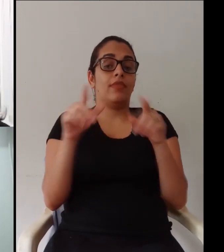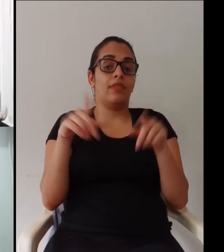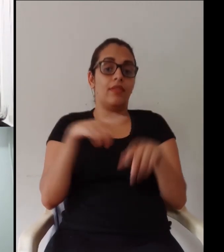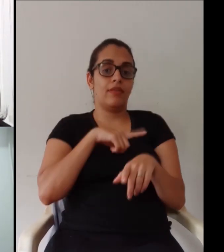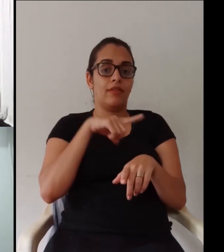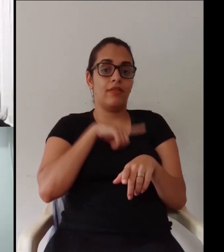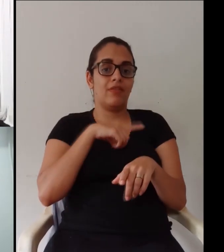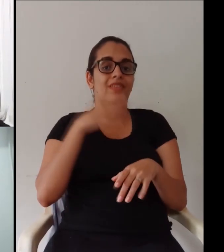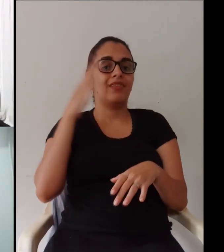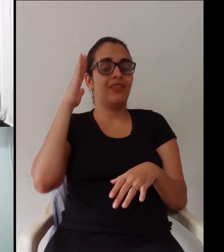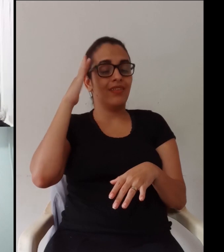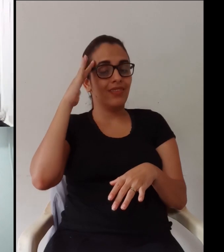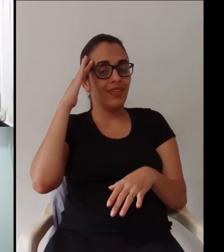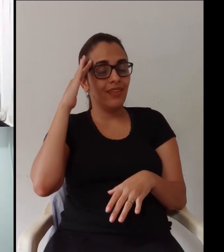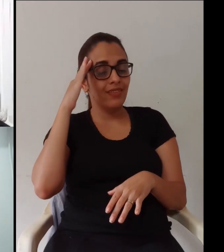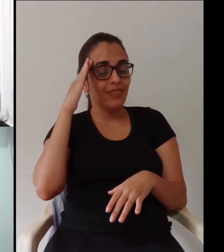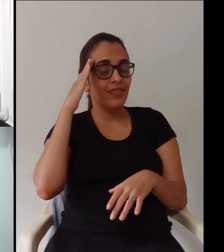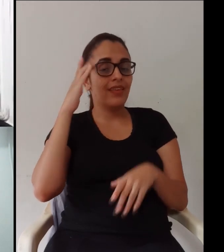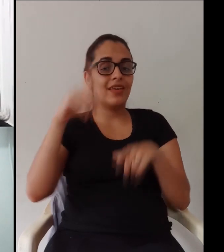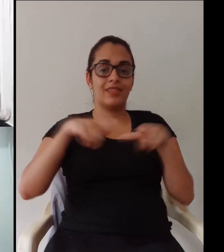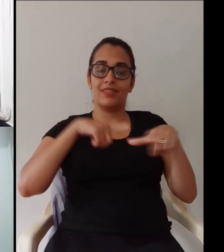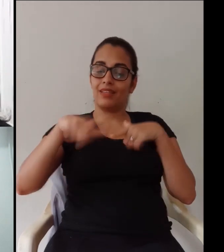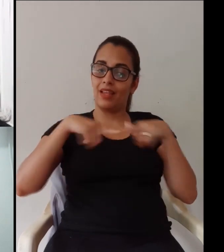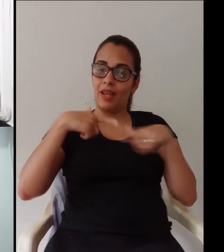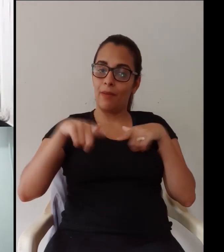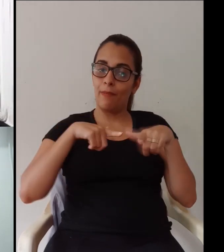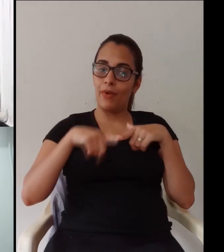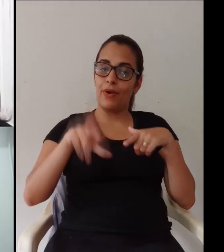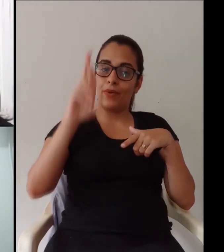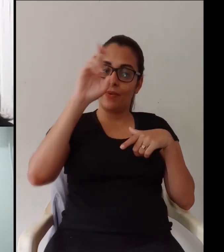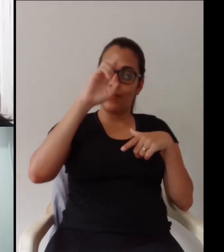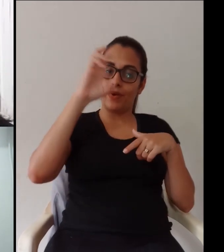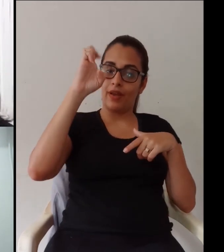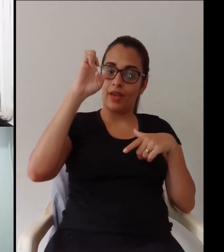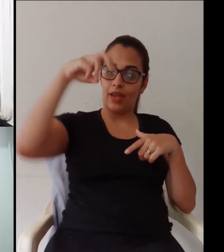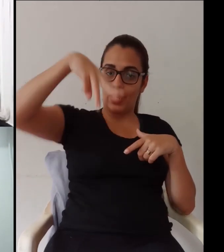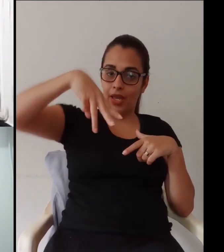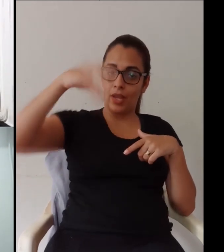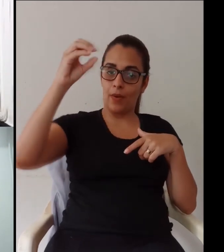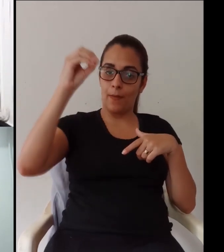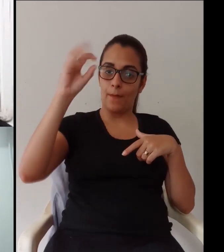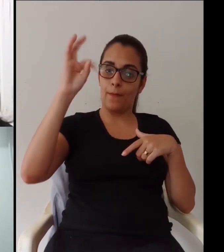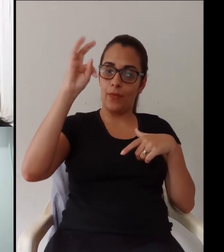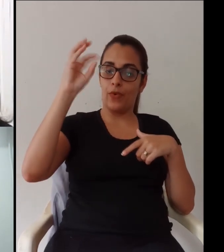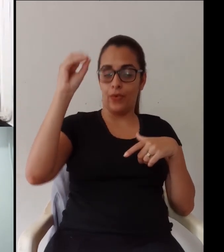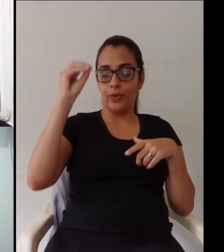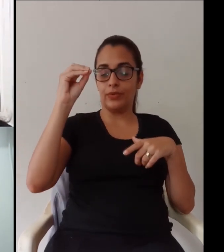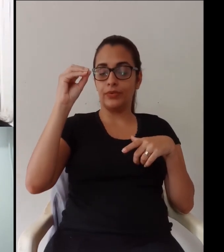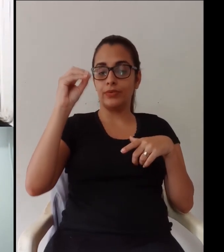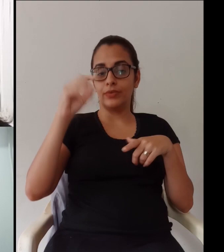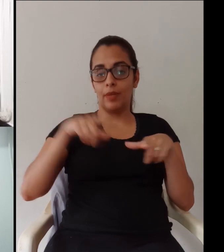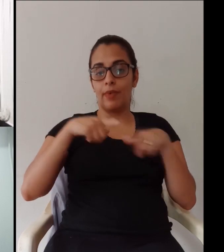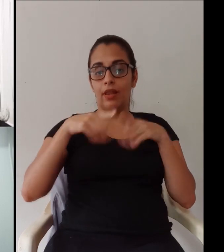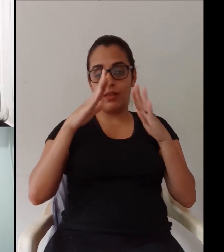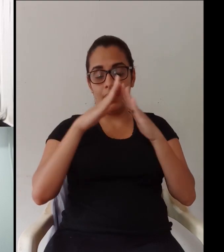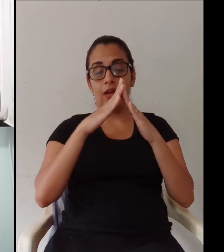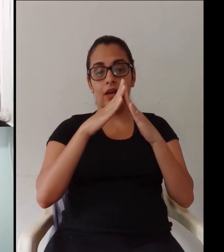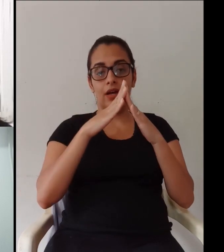noite para o dia muitos de nós pais familiares tiveram que compreender o trabalho remoto